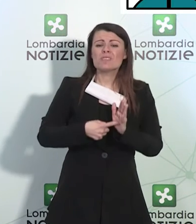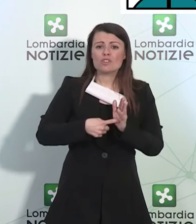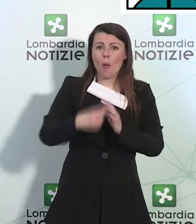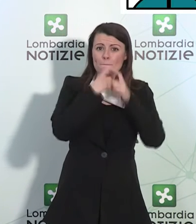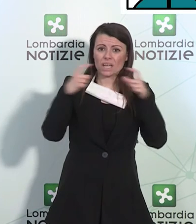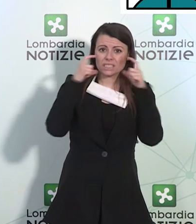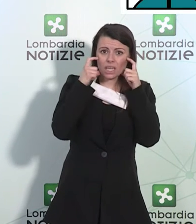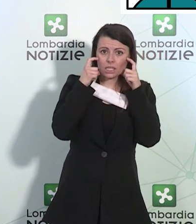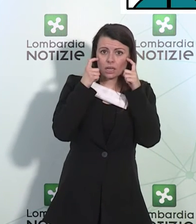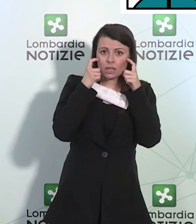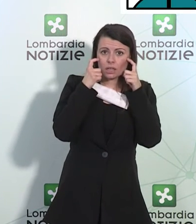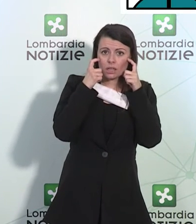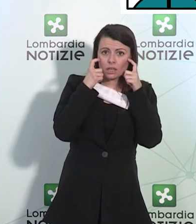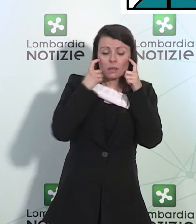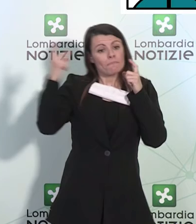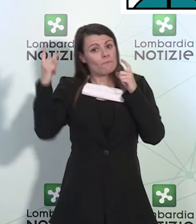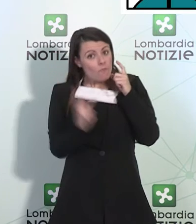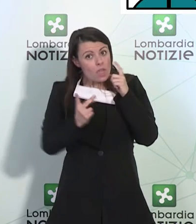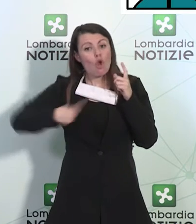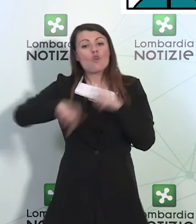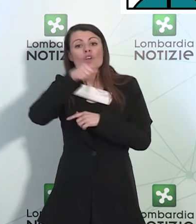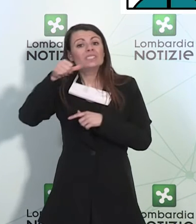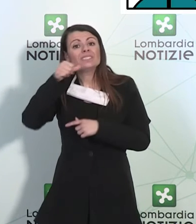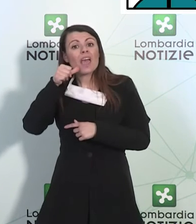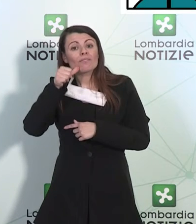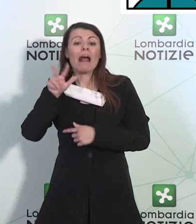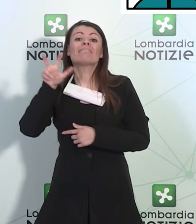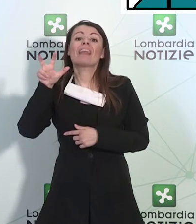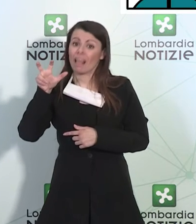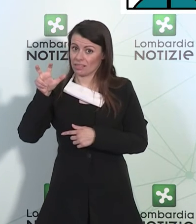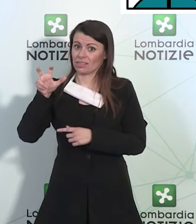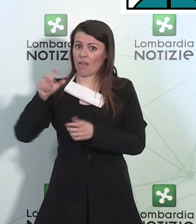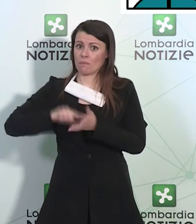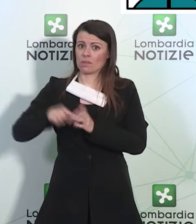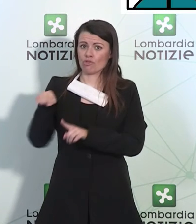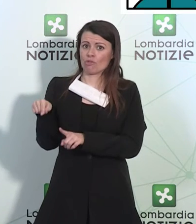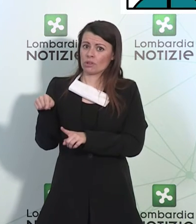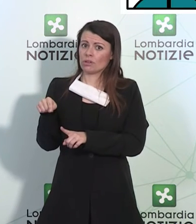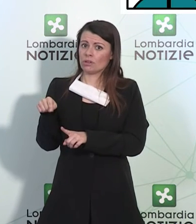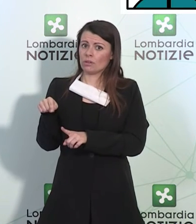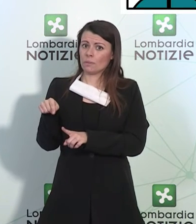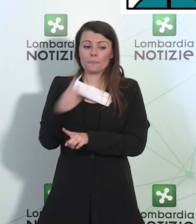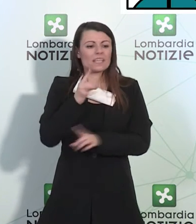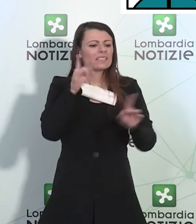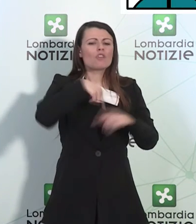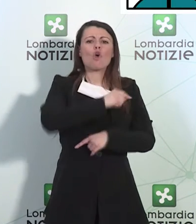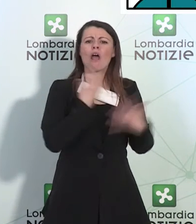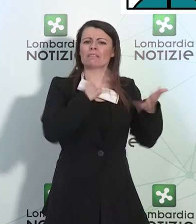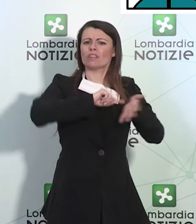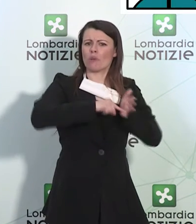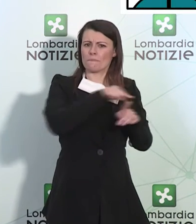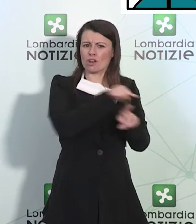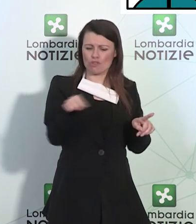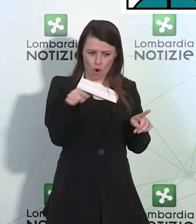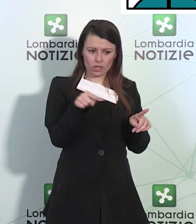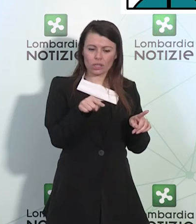ma ne avremmo avuto bisogno di 30. Perché se con 10 milioni noi abbiamo coperto